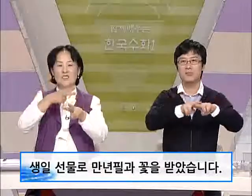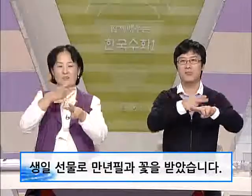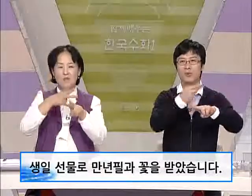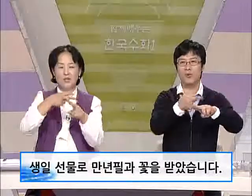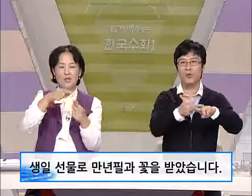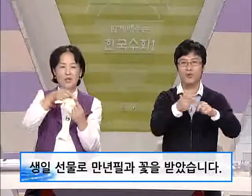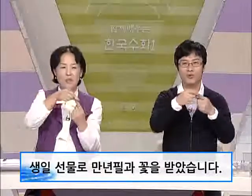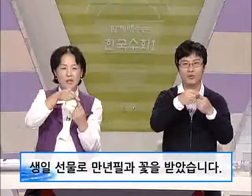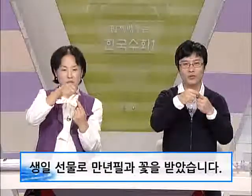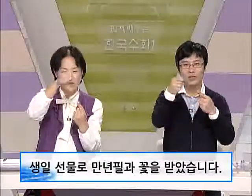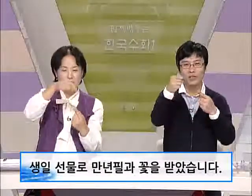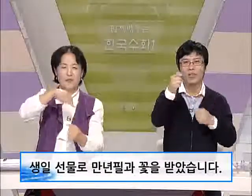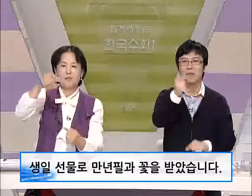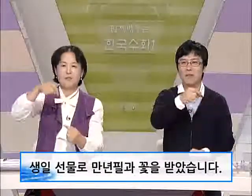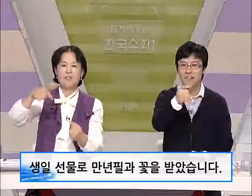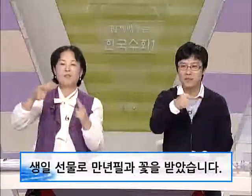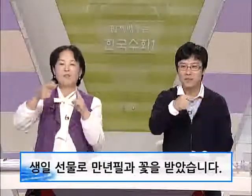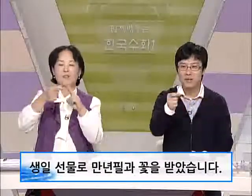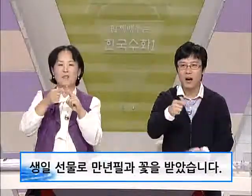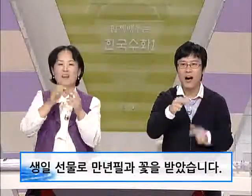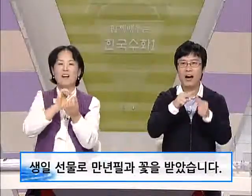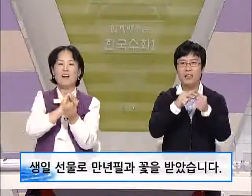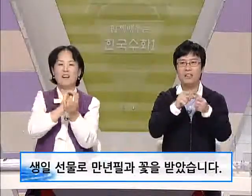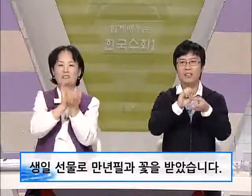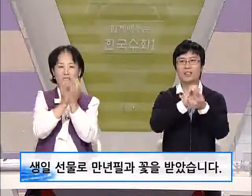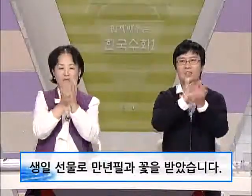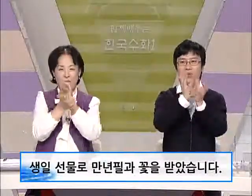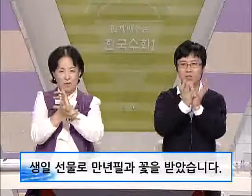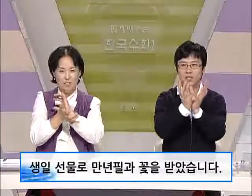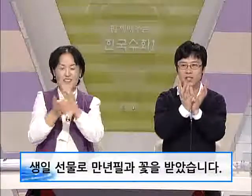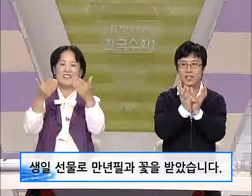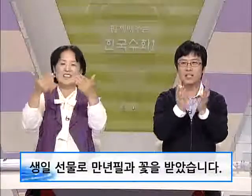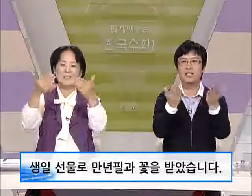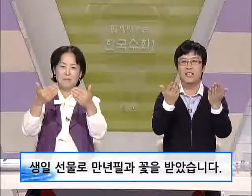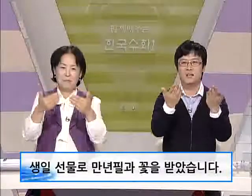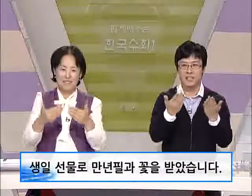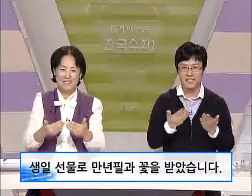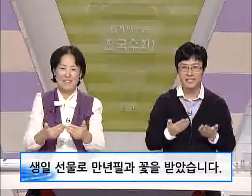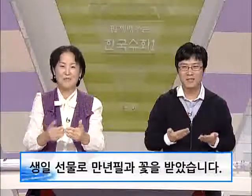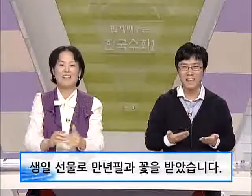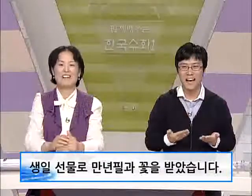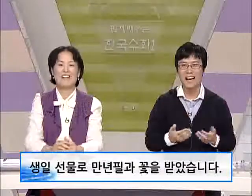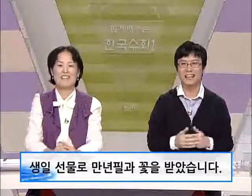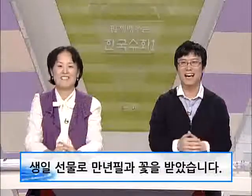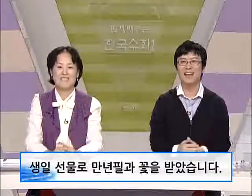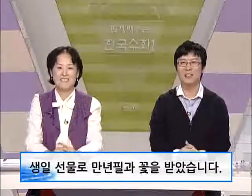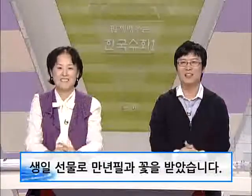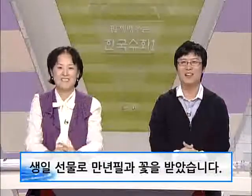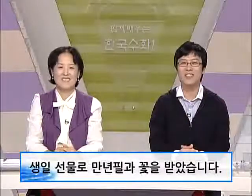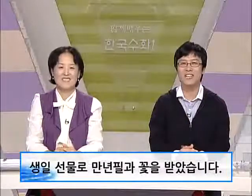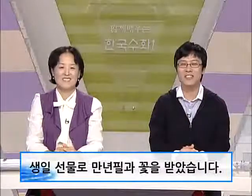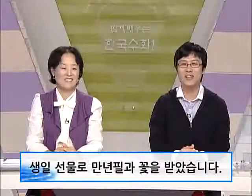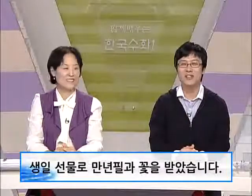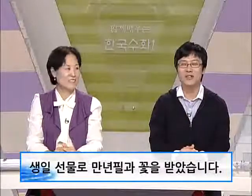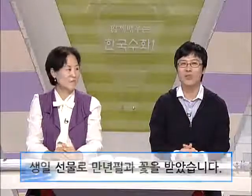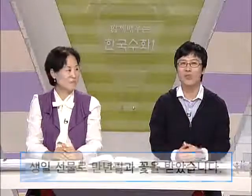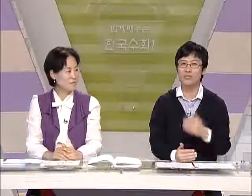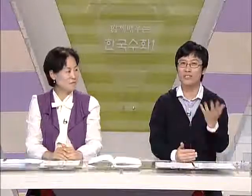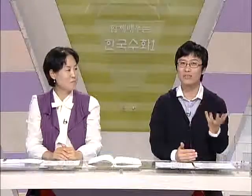선물로 만년필과 꽃을 받았습니다. 자 정혜영씨께서 선물로 무엇을